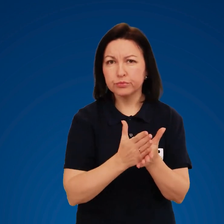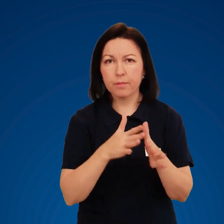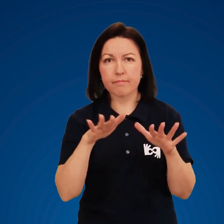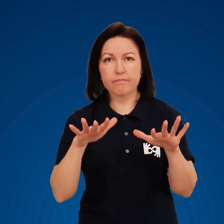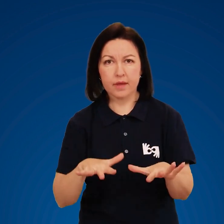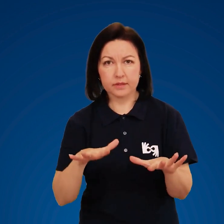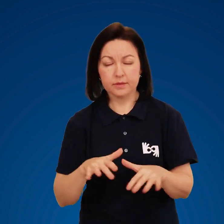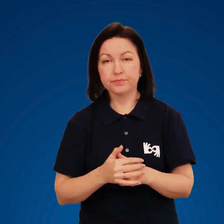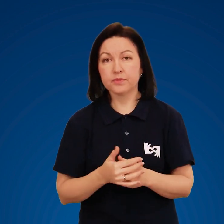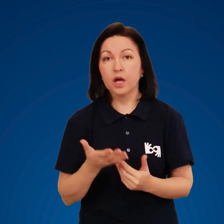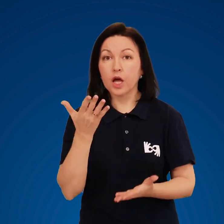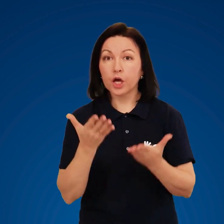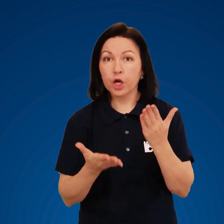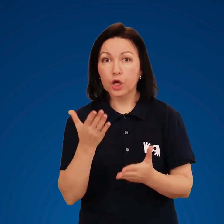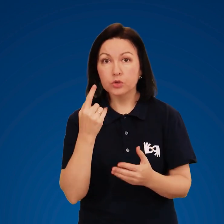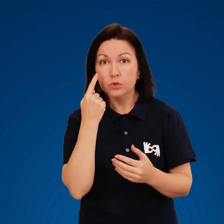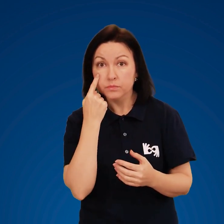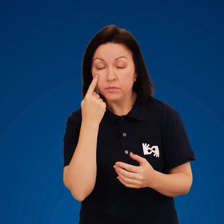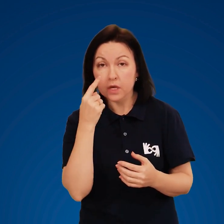перевірених та обладнаних місцях.